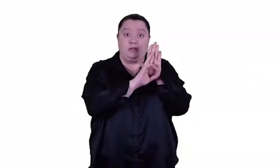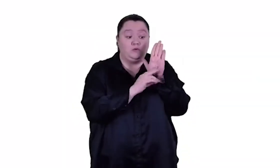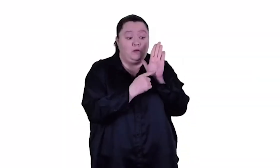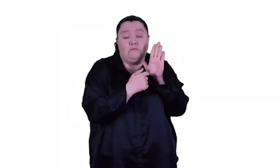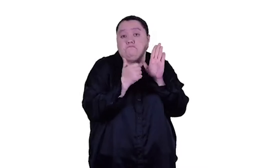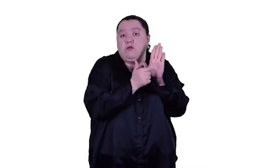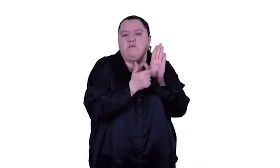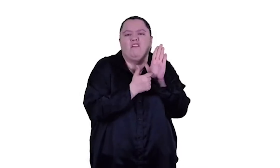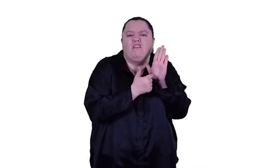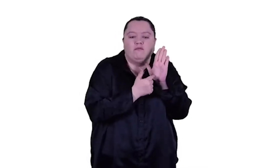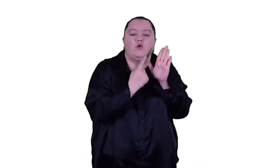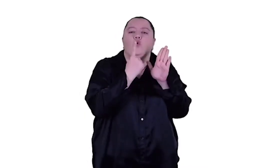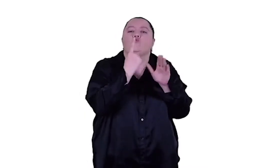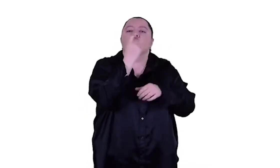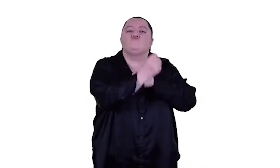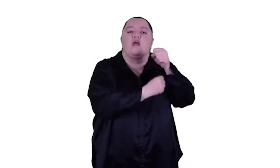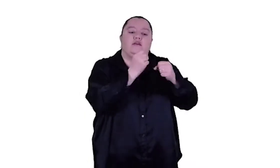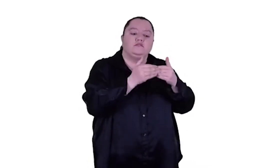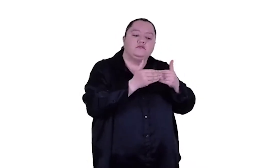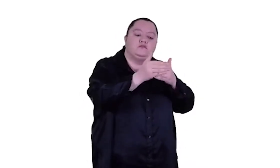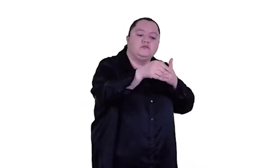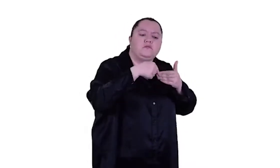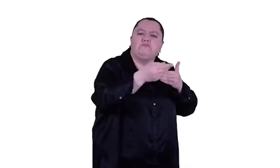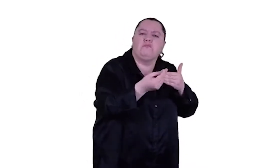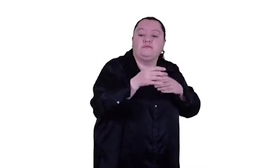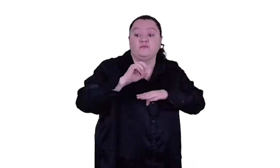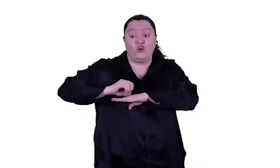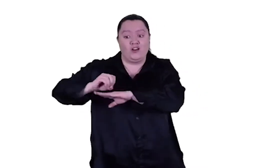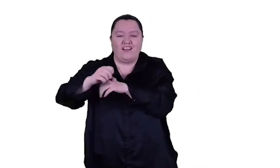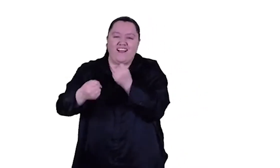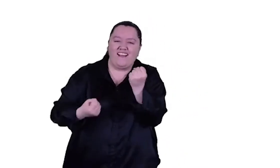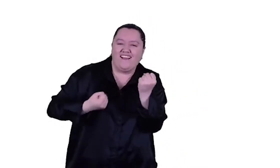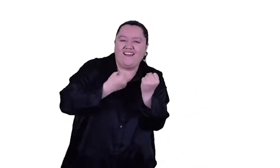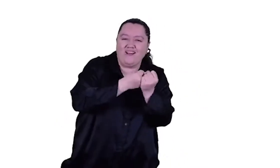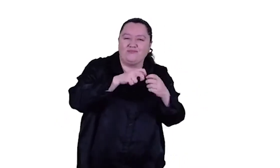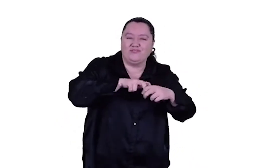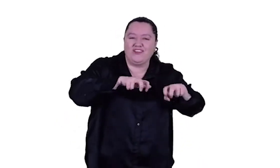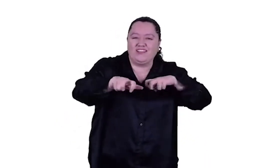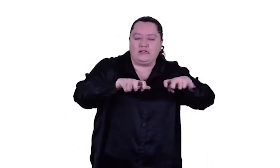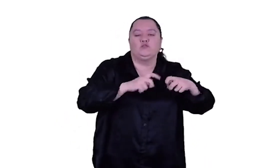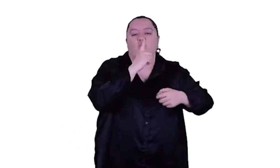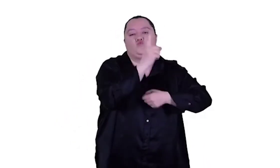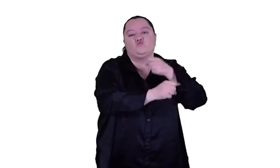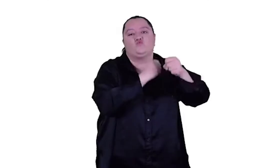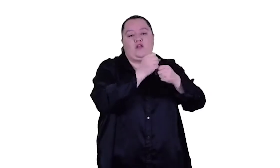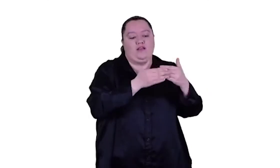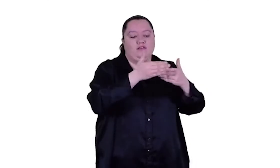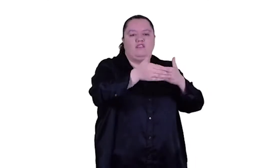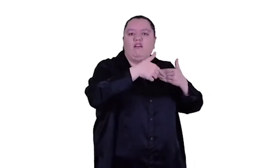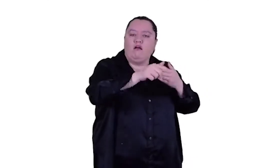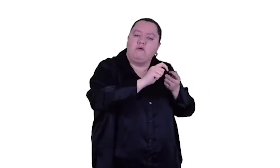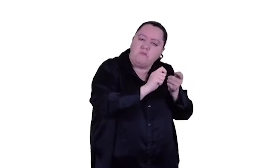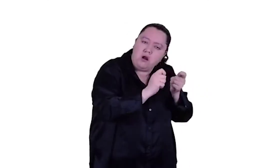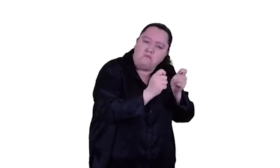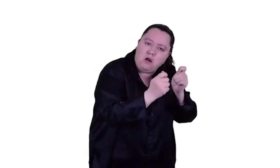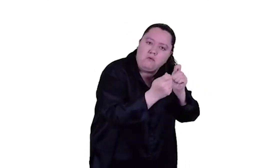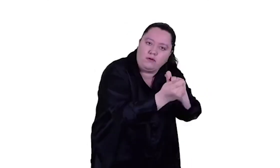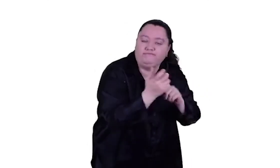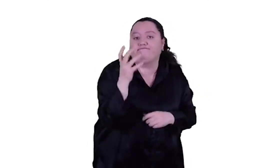la misma resolución dice que hay un año de transición para los organismos de apoyo al tránsito eso que significa pues que todavía